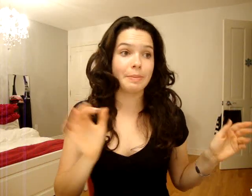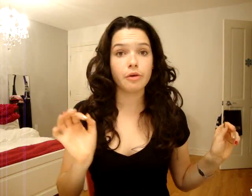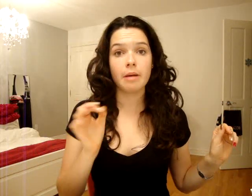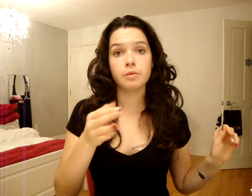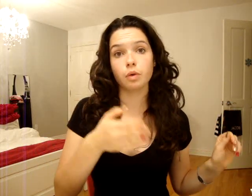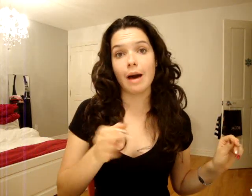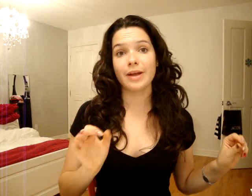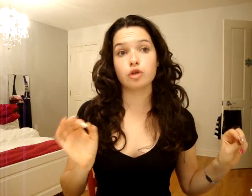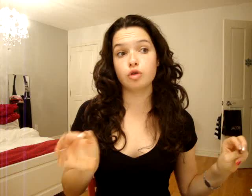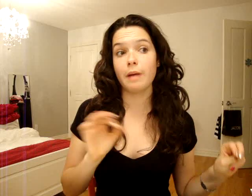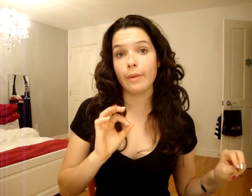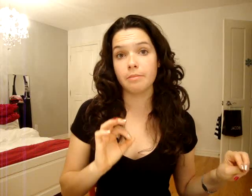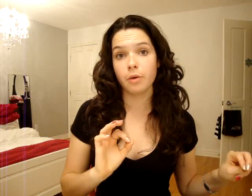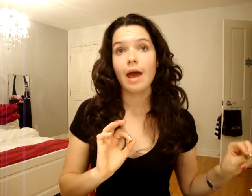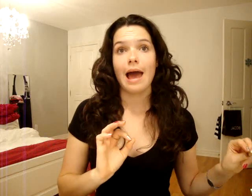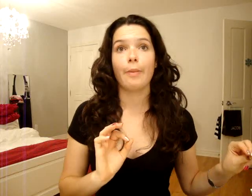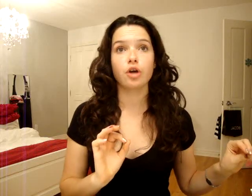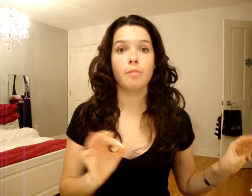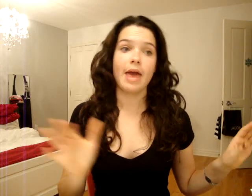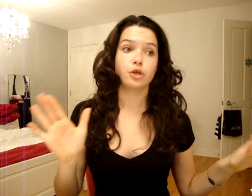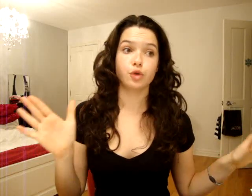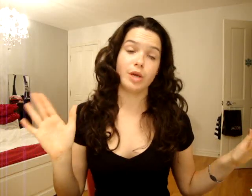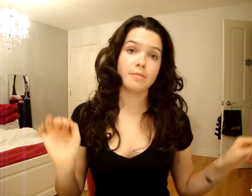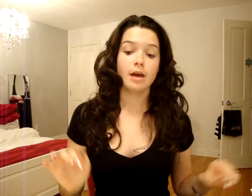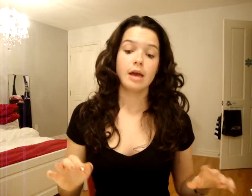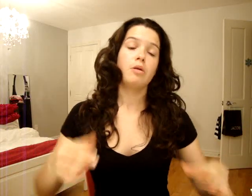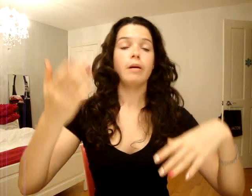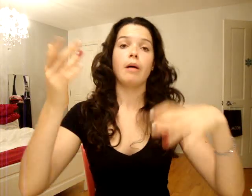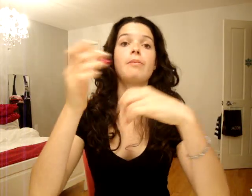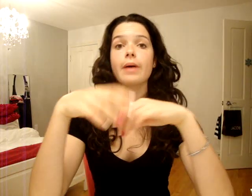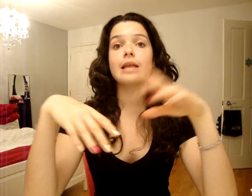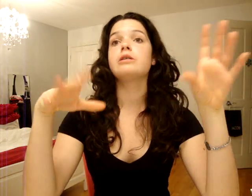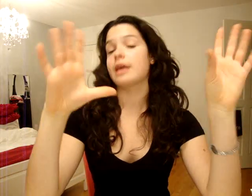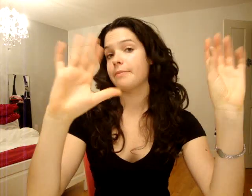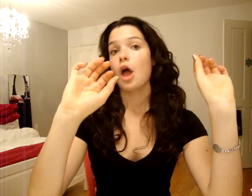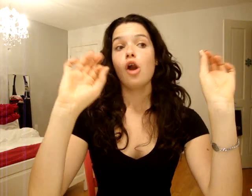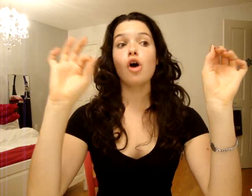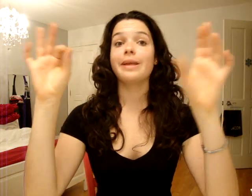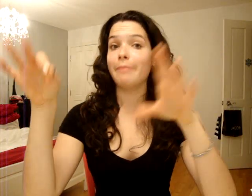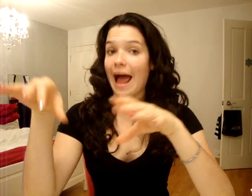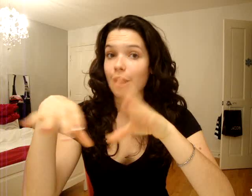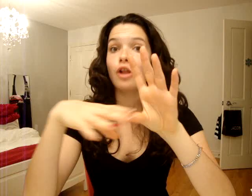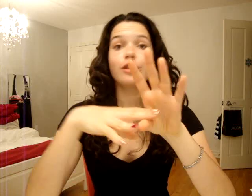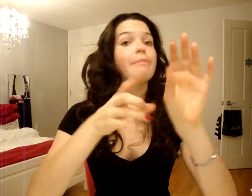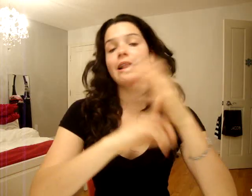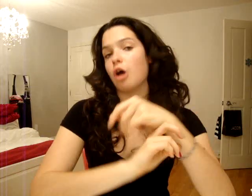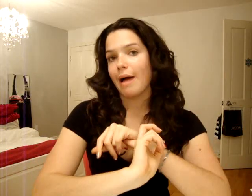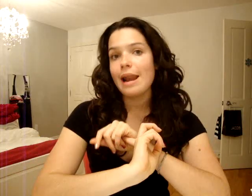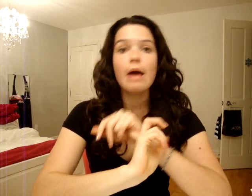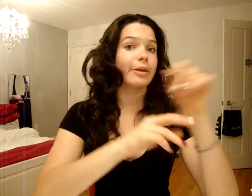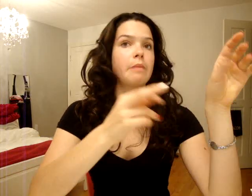Après t'as Rambo 3. Après t'as Super Rambo. Après t'es comme extreme, bla bla bla. là... Là, on a des balles. Tu des balles normales. Après t'as